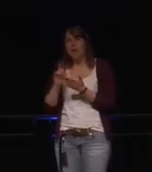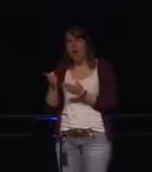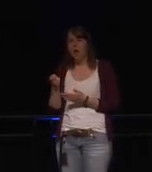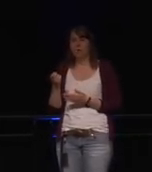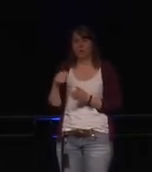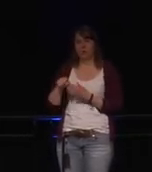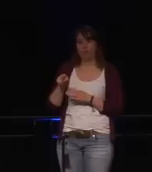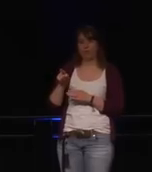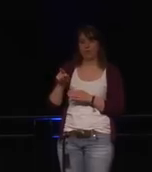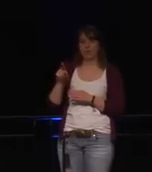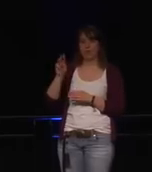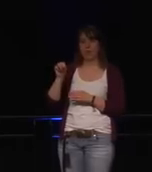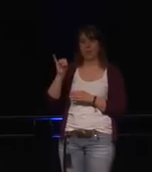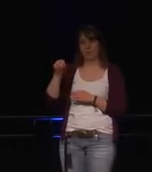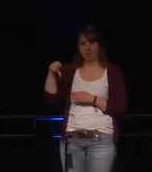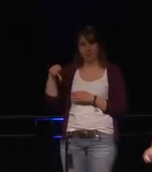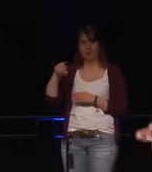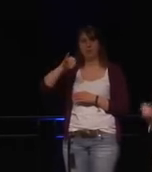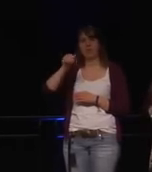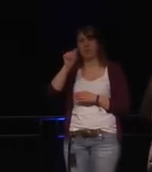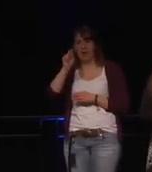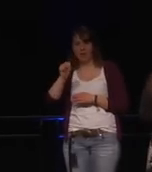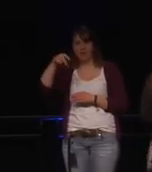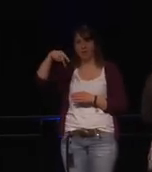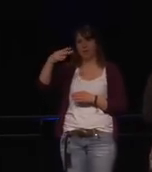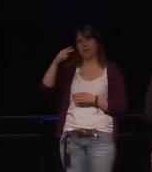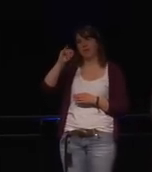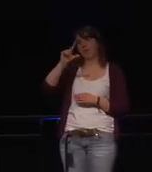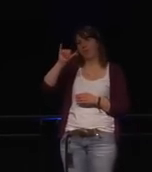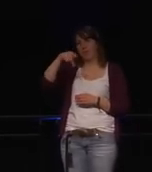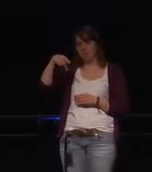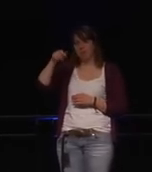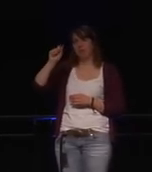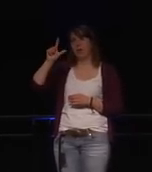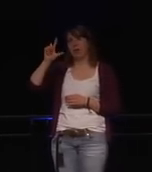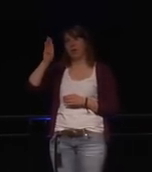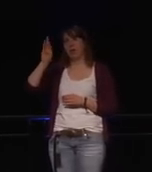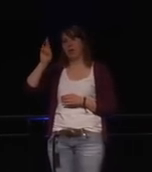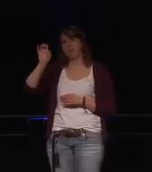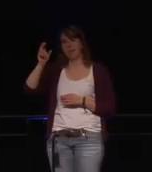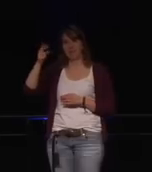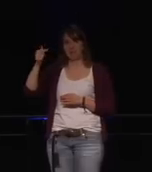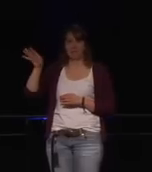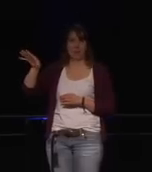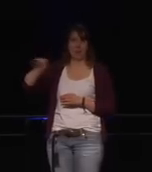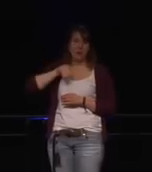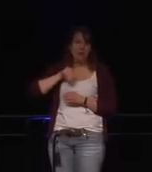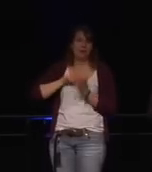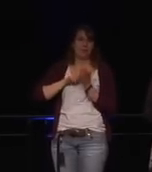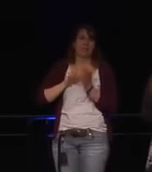Das habe ich dem grünen Albrecht, dem Europaparlamentarier, aus seinem Programm geklaut,